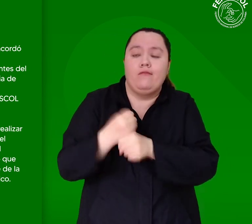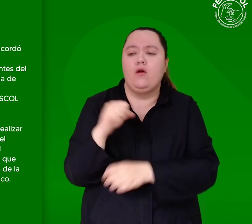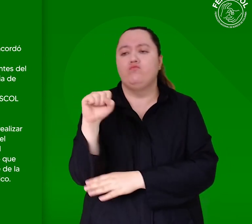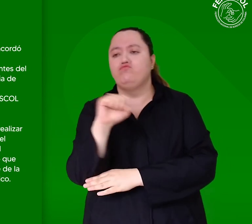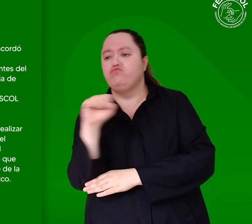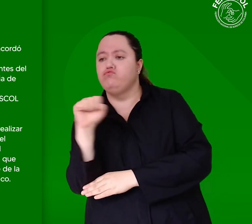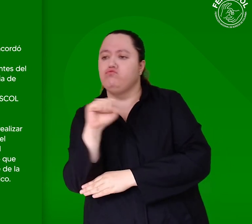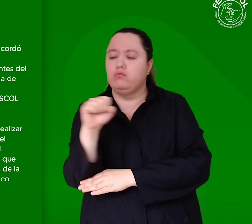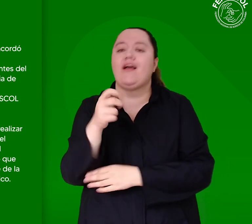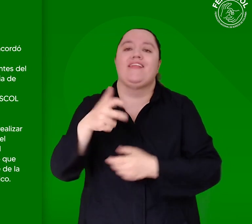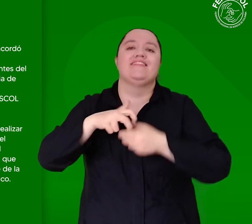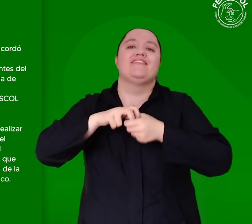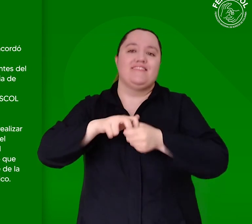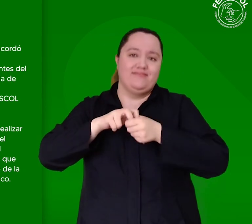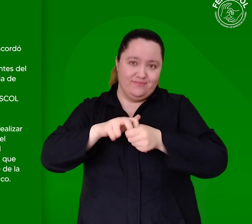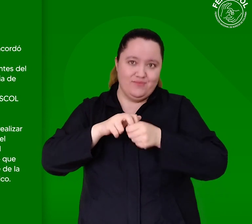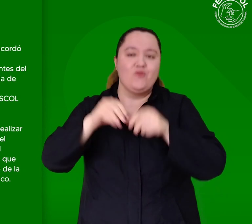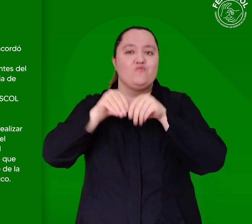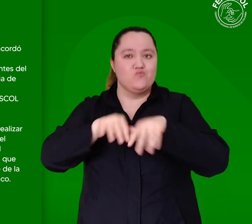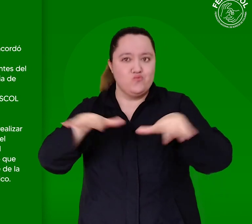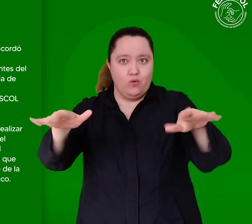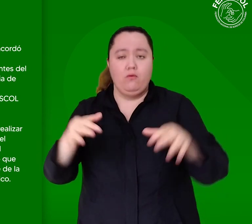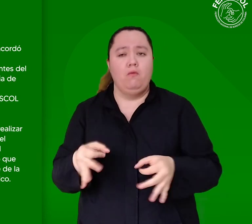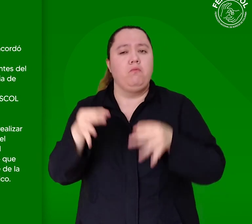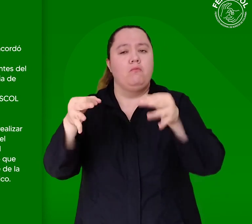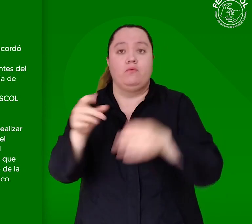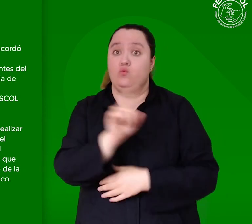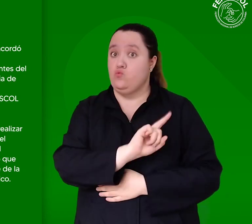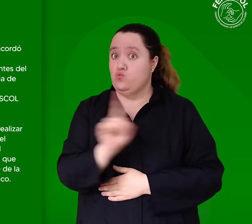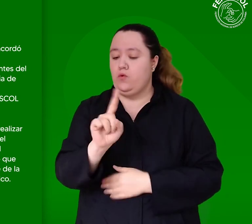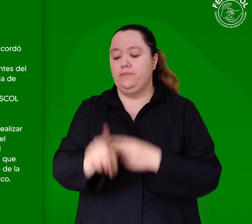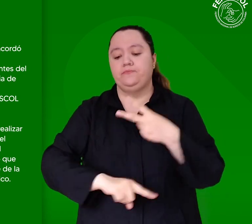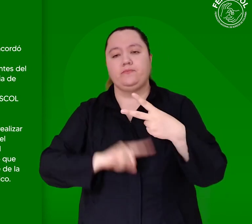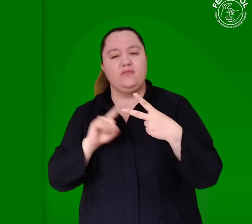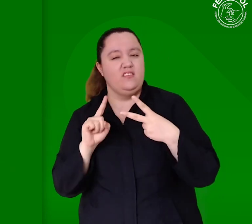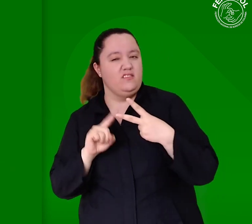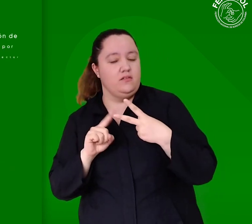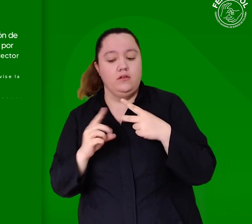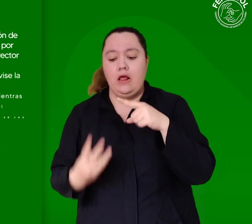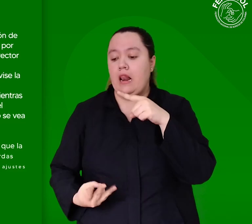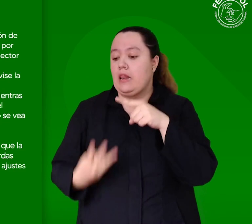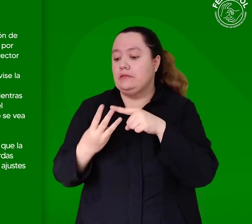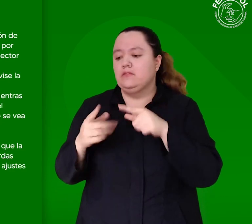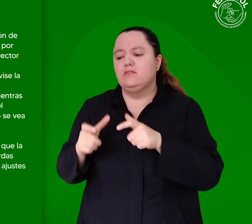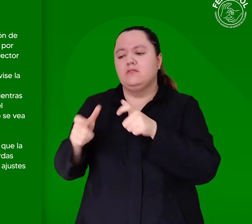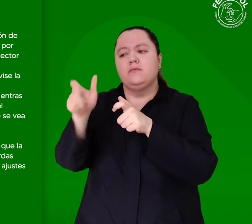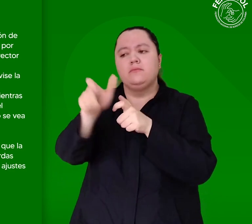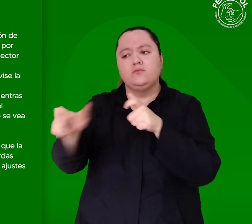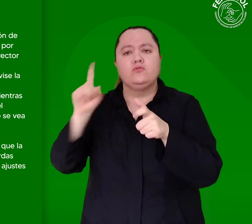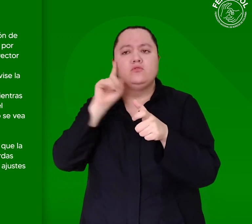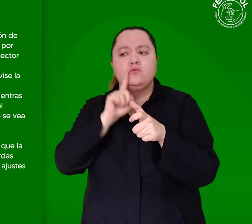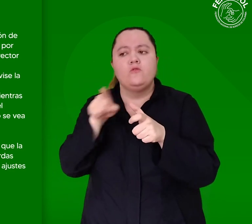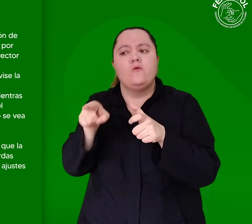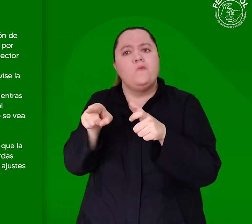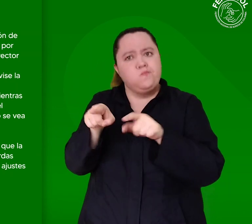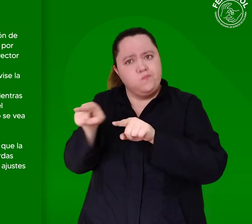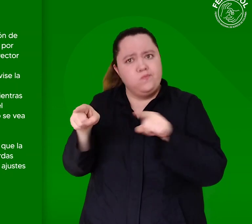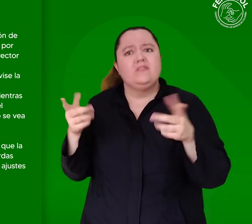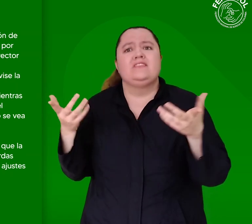conducción de vehículos de transporte público. Segundo, ¿qué pasará con las licencias de conducción de personas sordas que